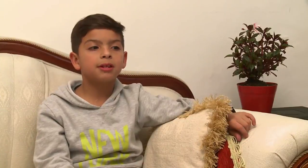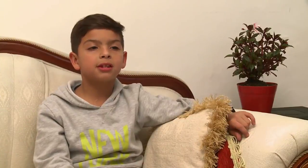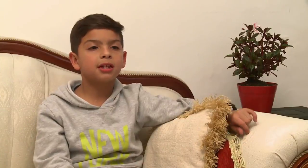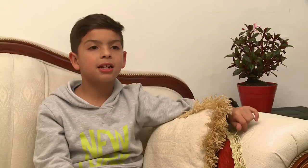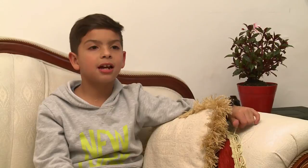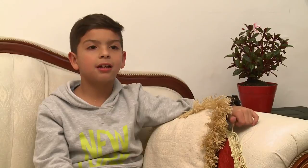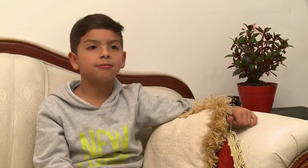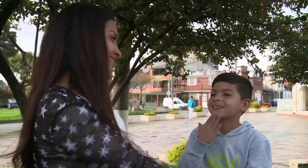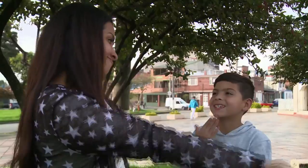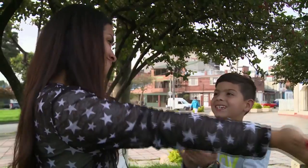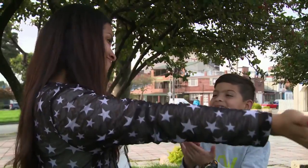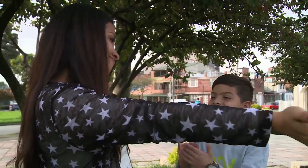nada.